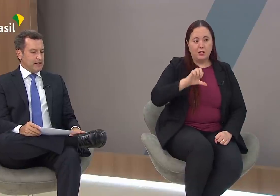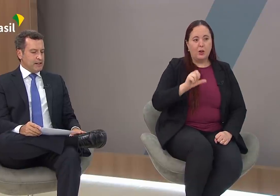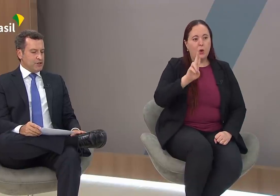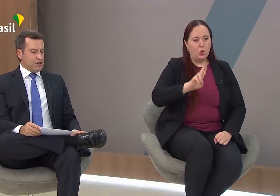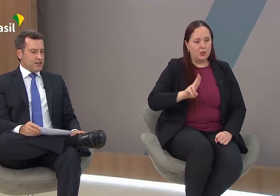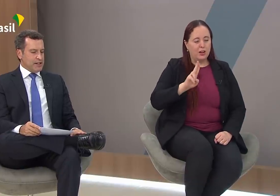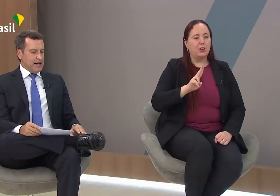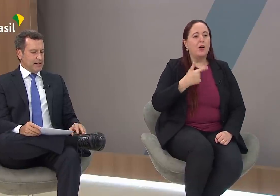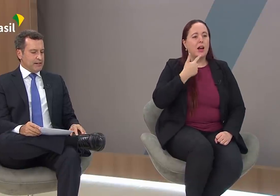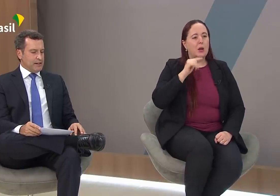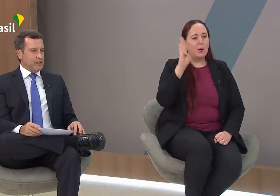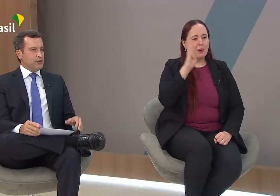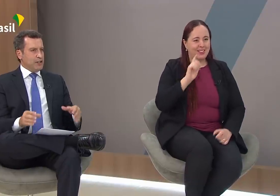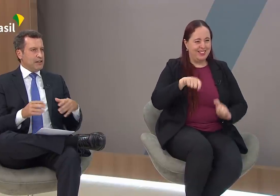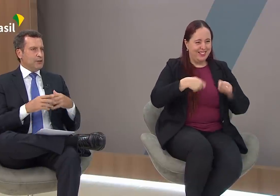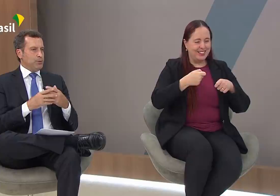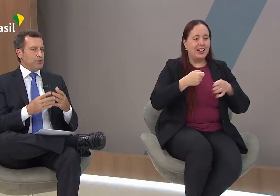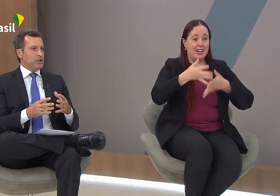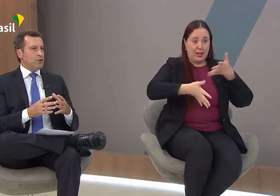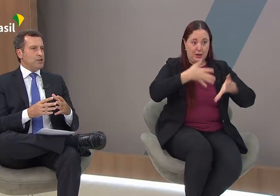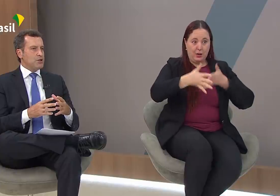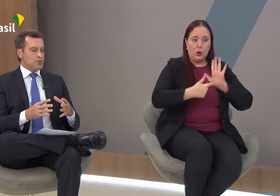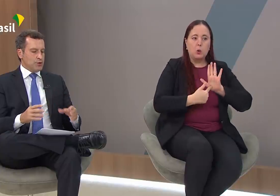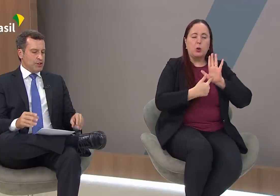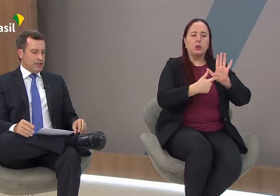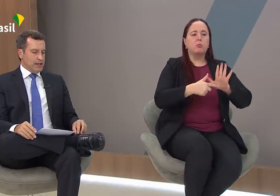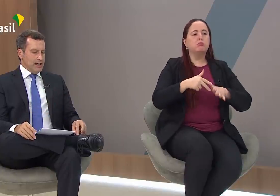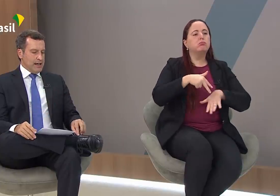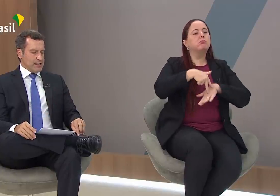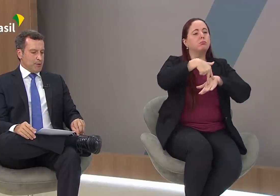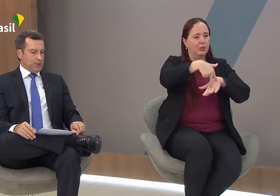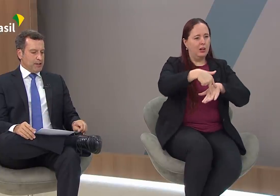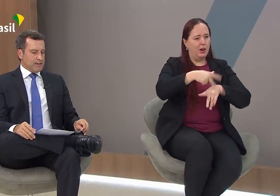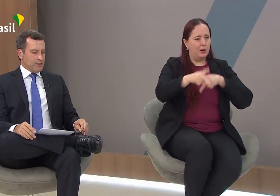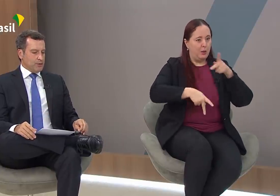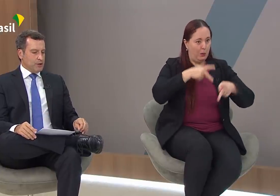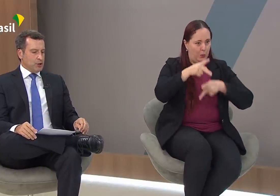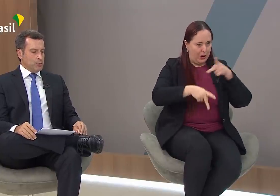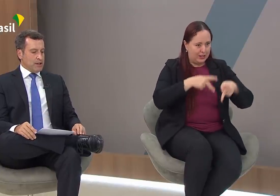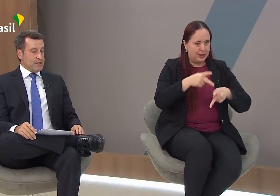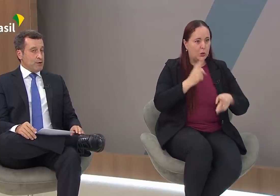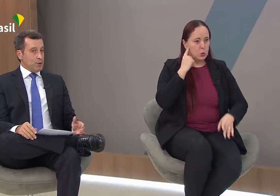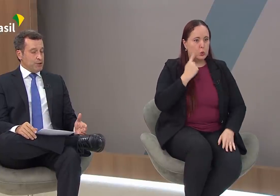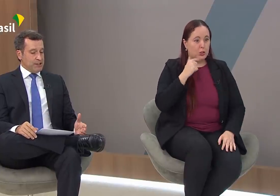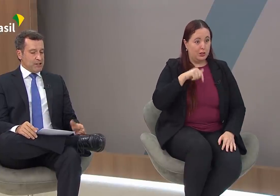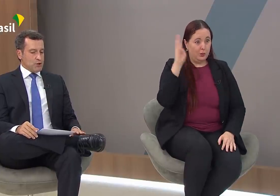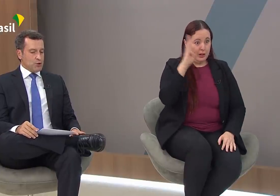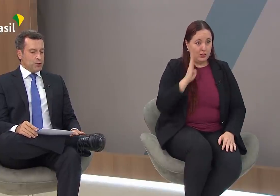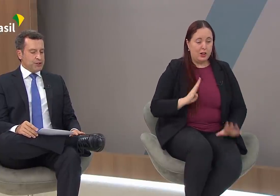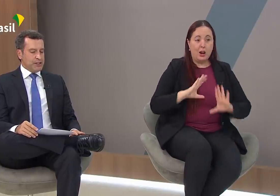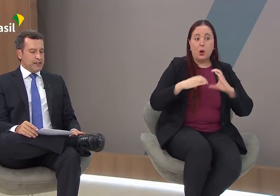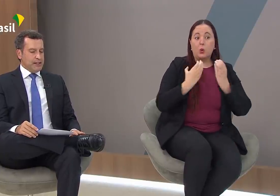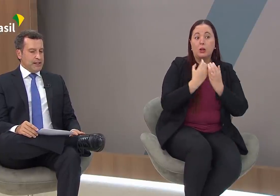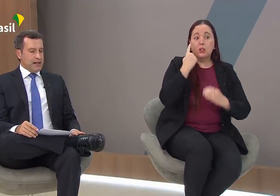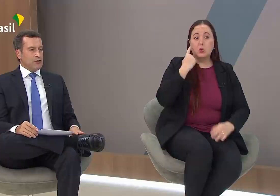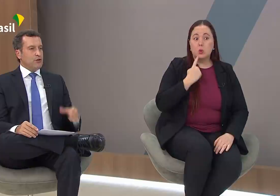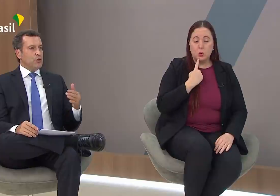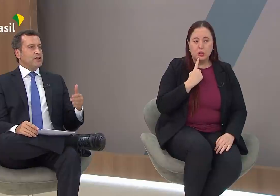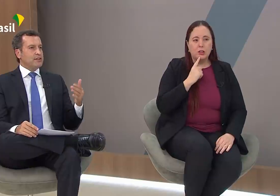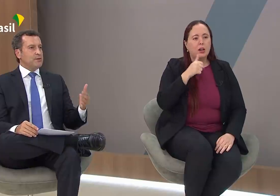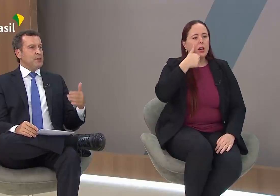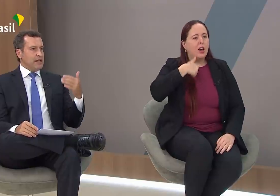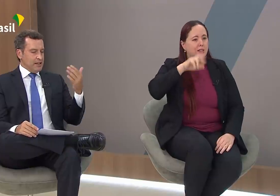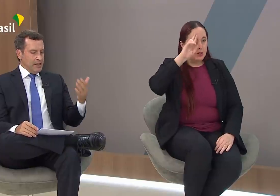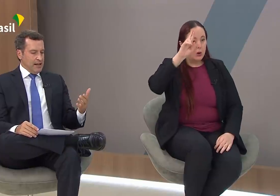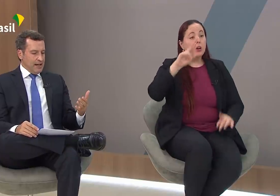brasileira de sinais, e isso ter dado protagonismo a essa população no Brasil, a comunidade surda, A